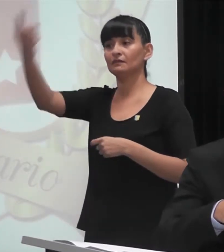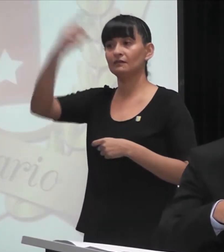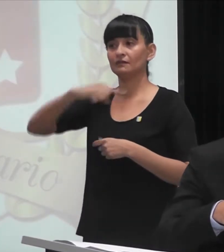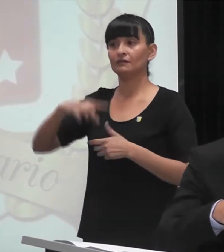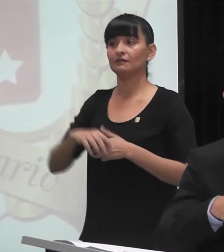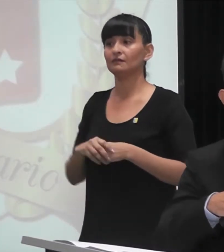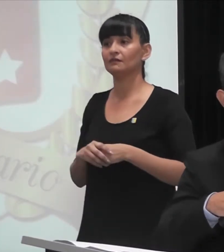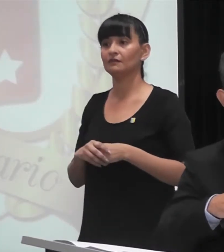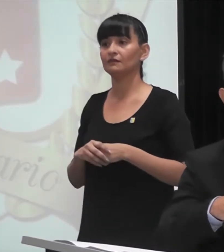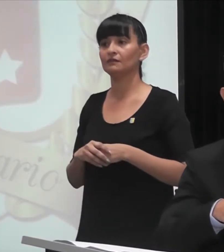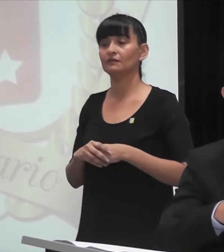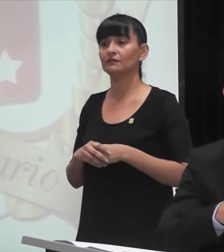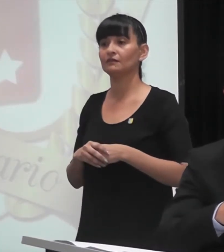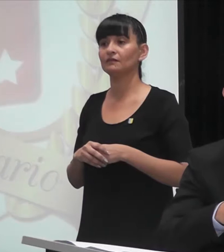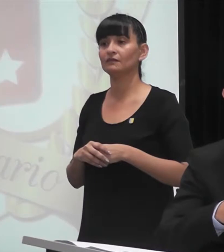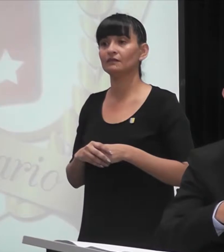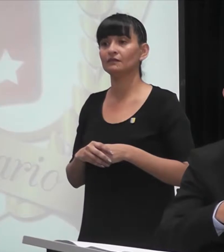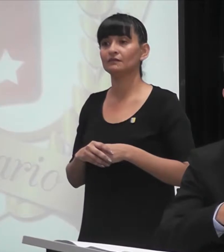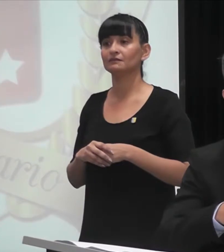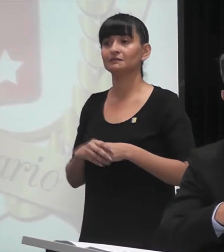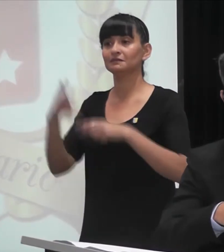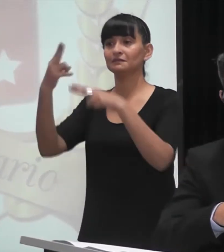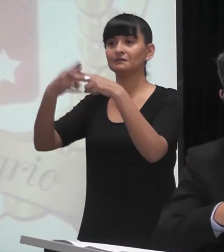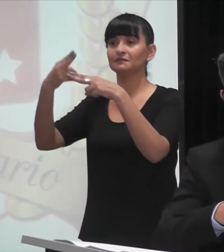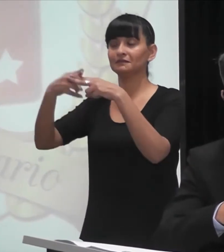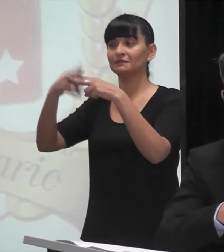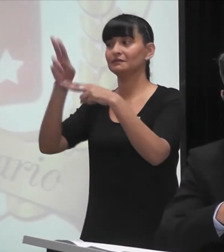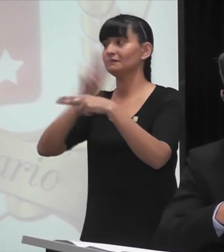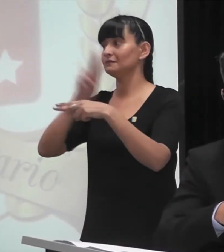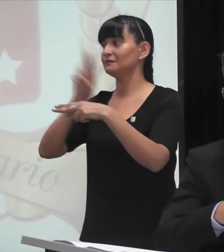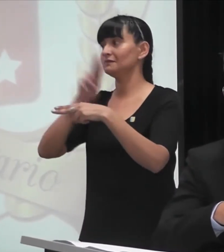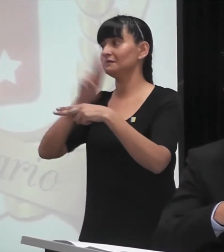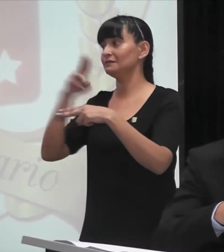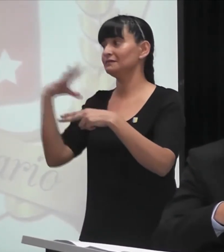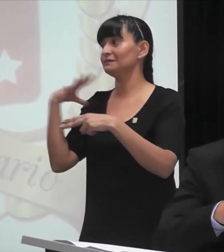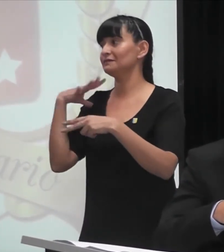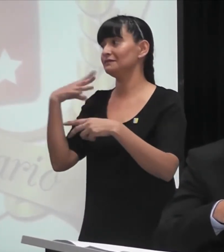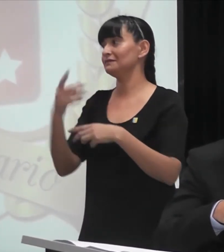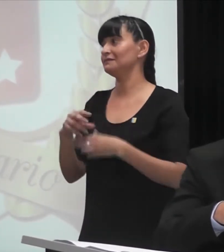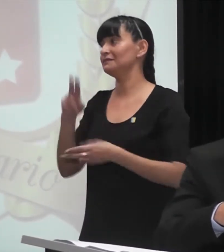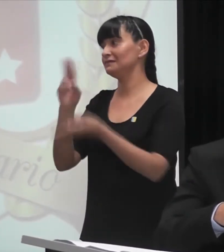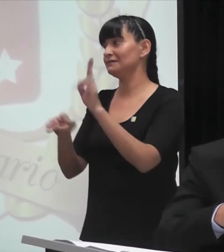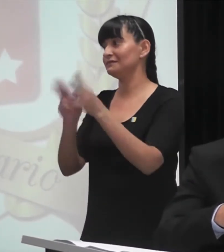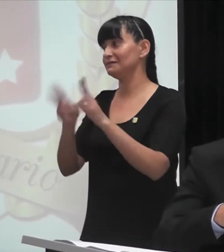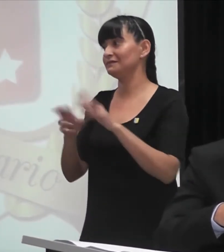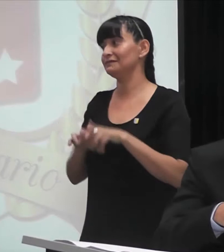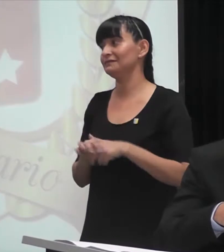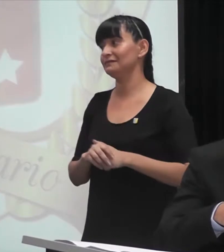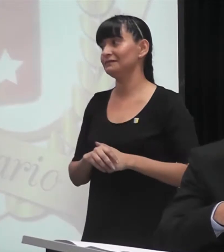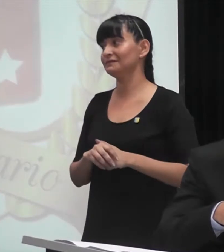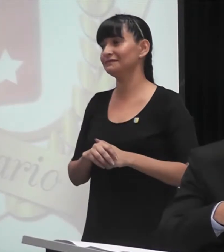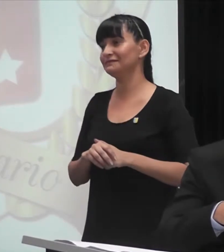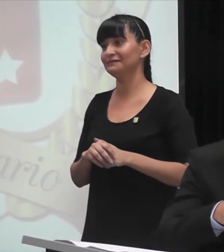Ah, señora Beba Moreno. No, Beba ¿Porini?